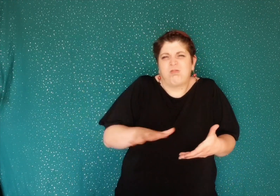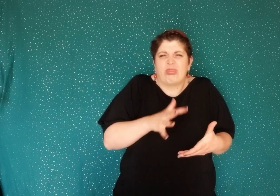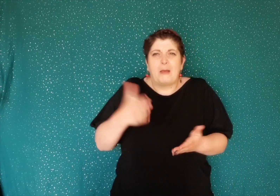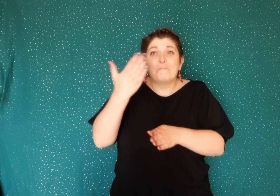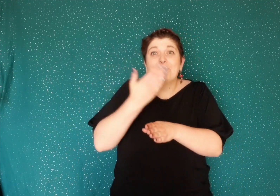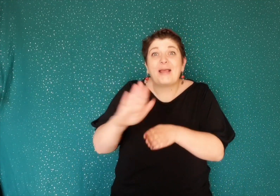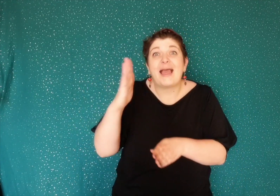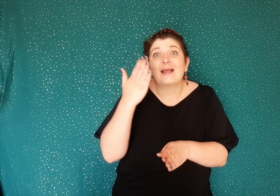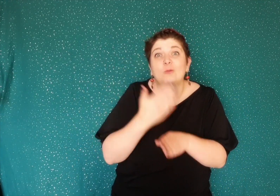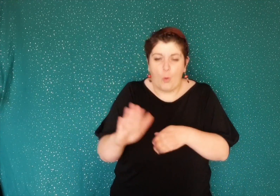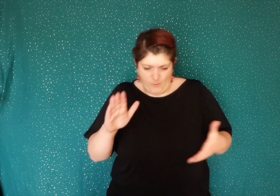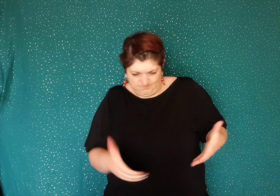bétonnières